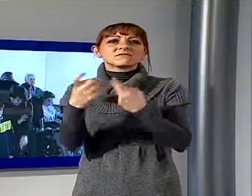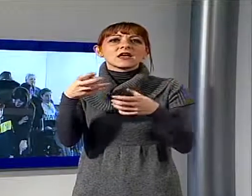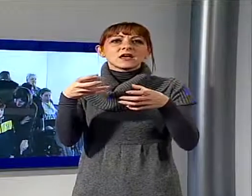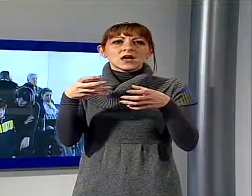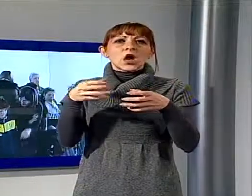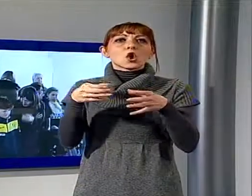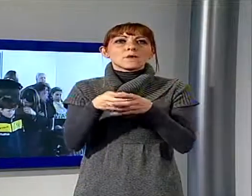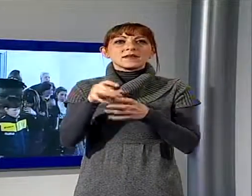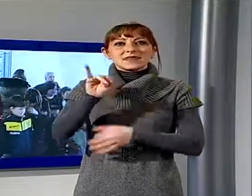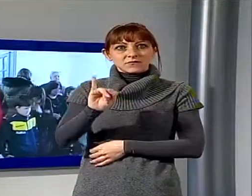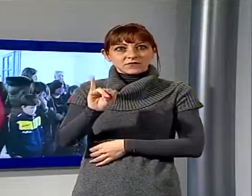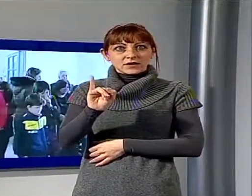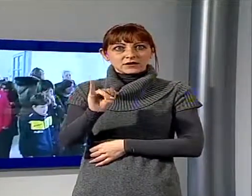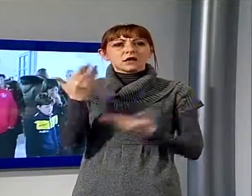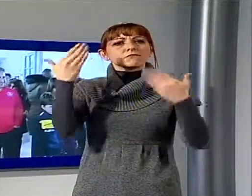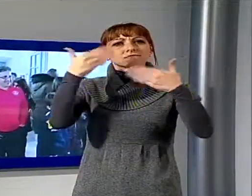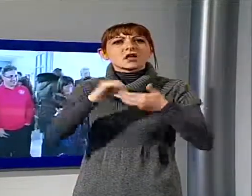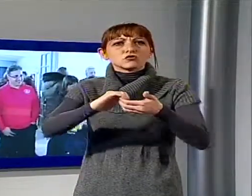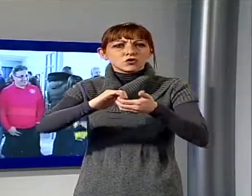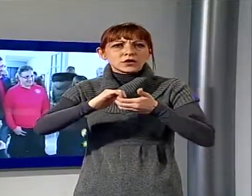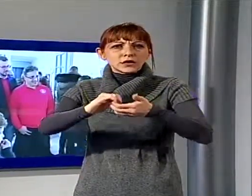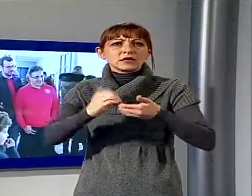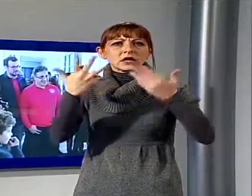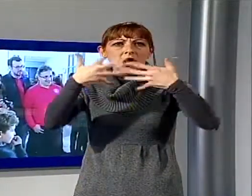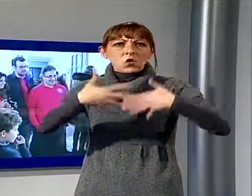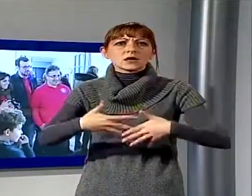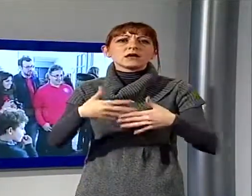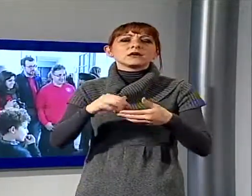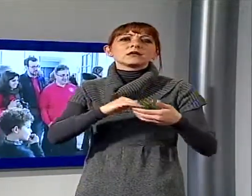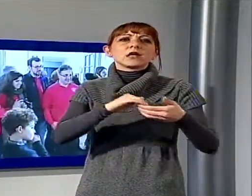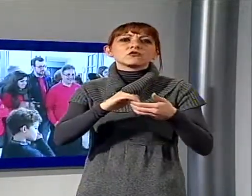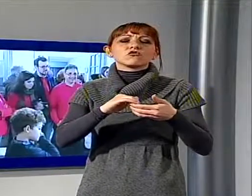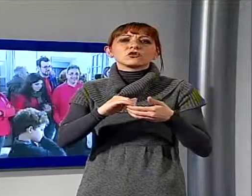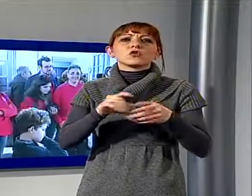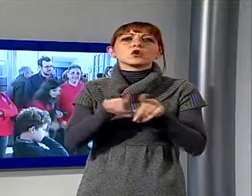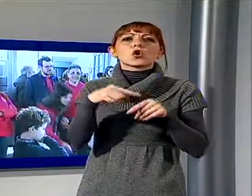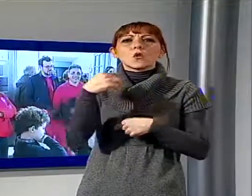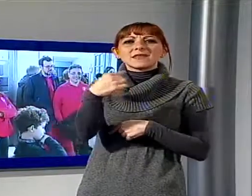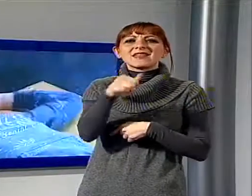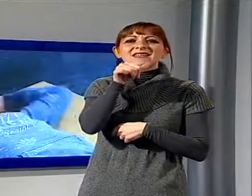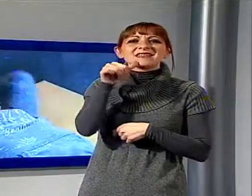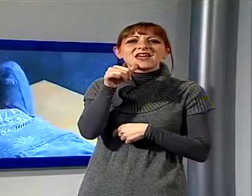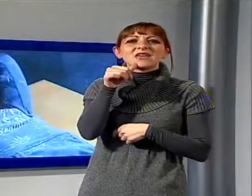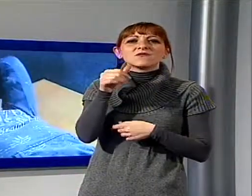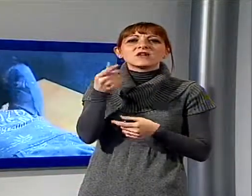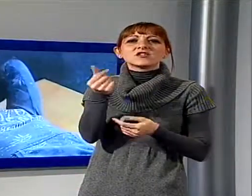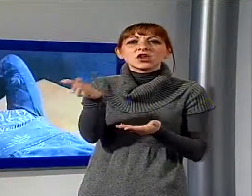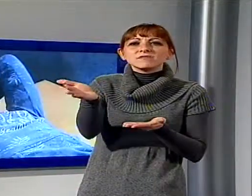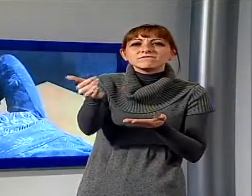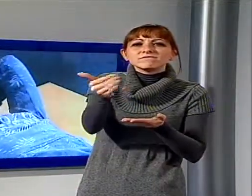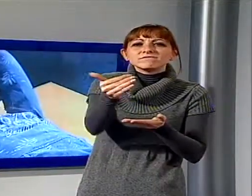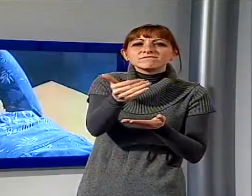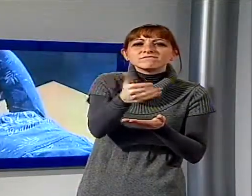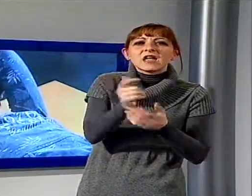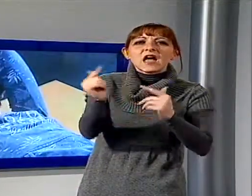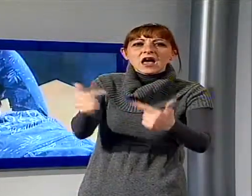risate e solidarietà organizzata dall'associazione Come Te per raccogliere i soldi necessari per regalare una pedana sensoriale